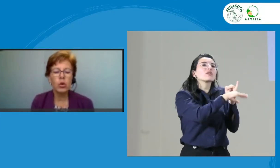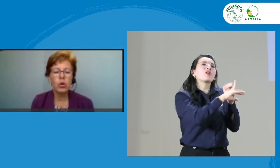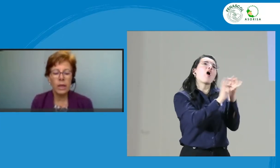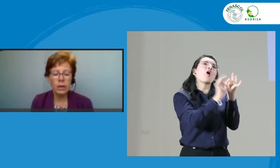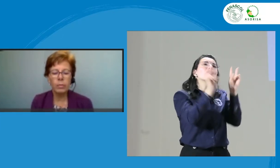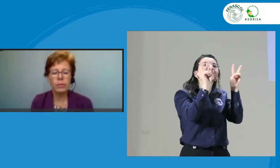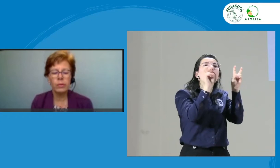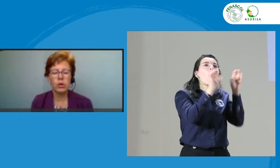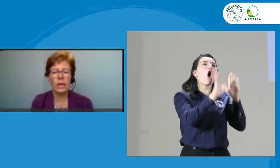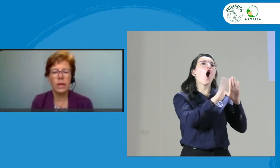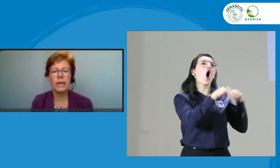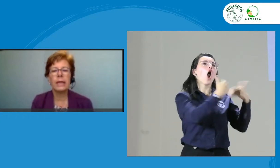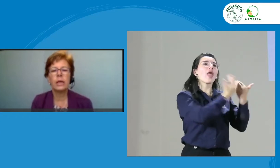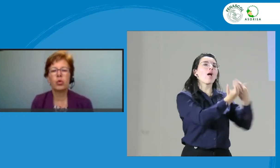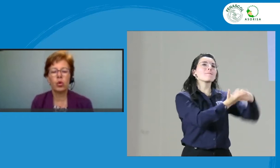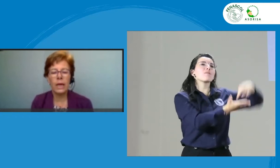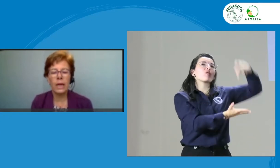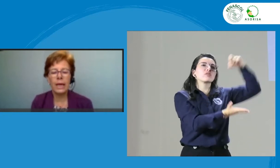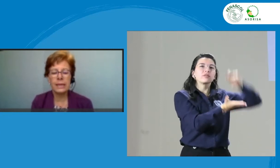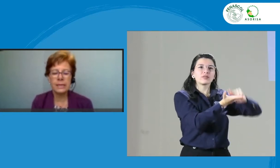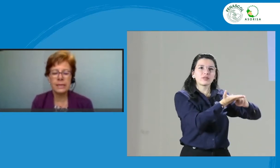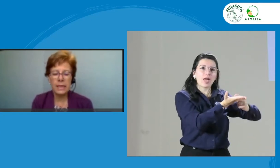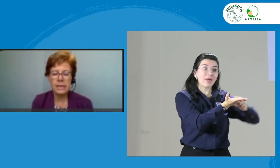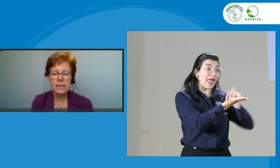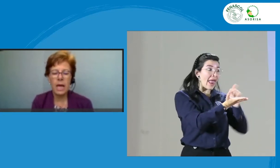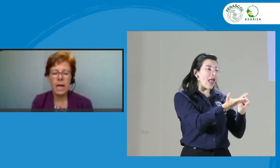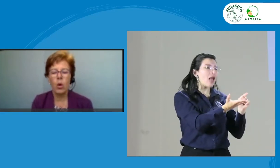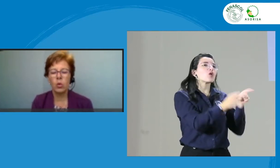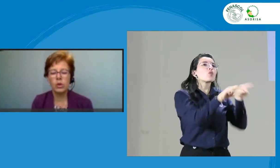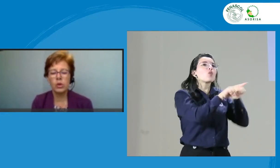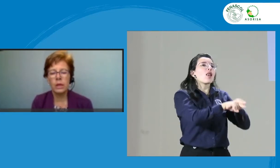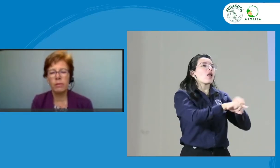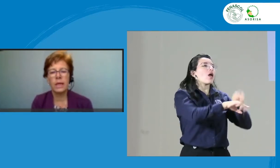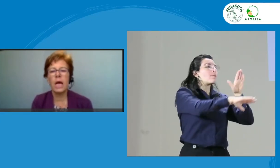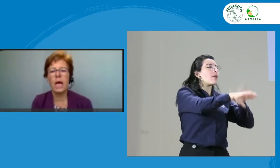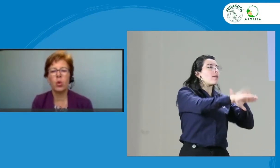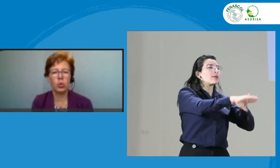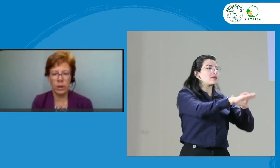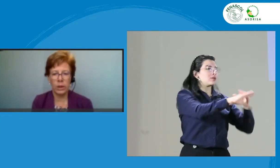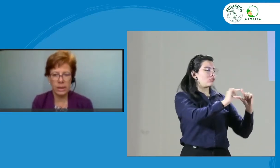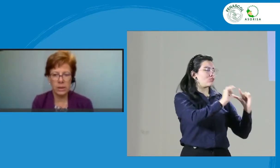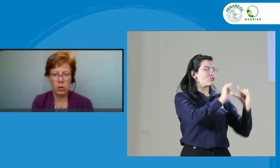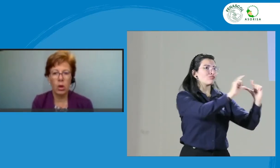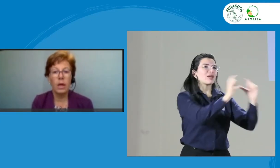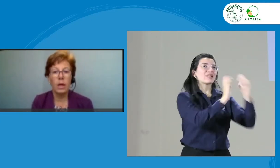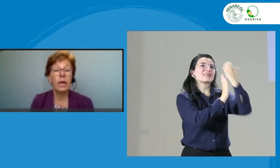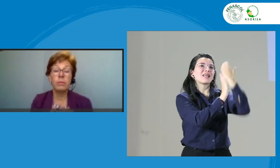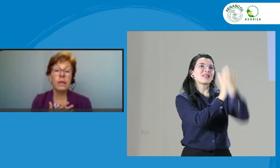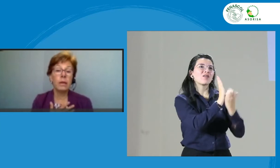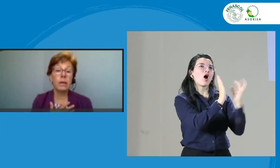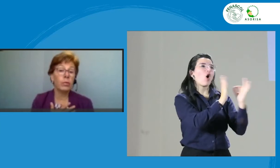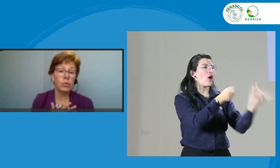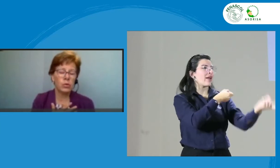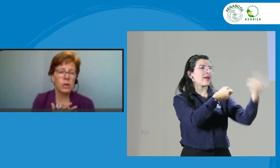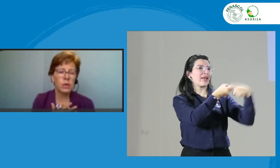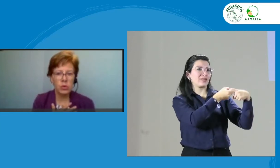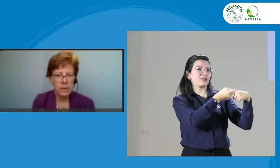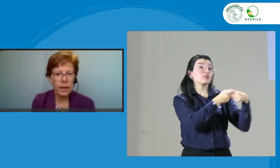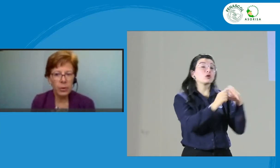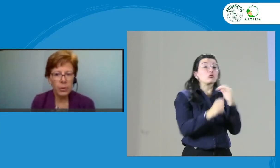colegio profesional el que otorga la licencia o un certificado o un registro. En mi tiempo, yo no sé si ustedes saben, pero yo